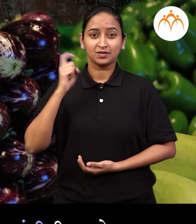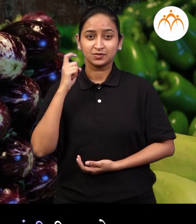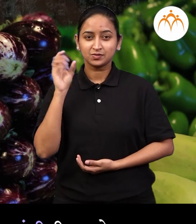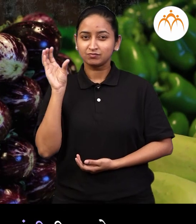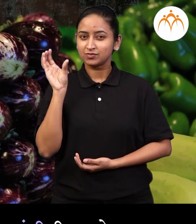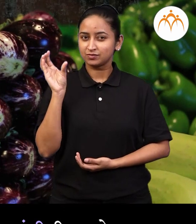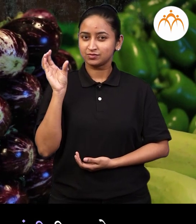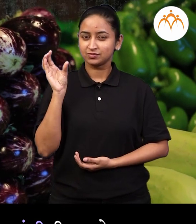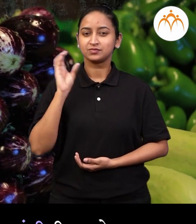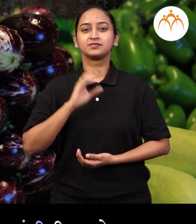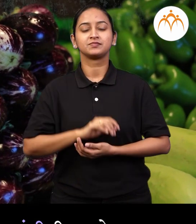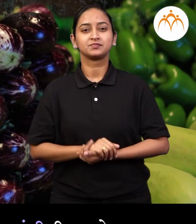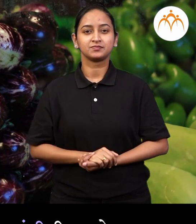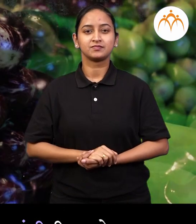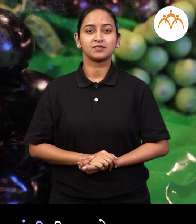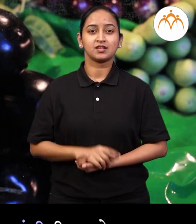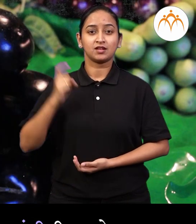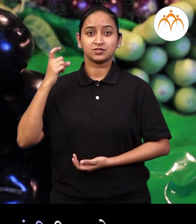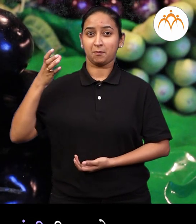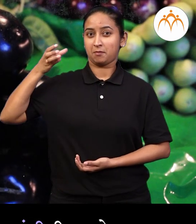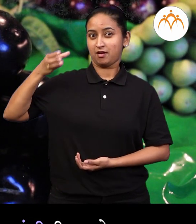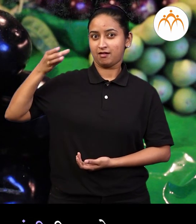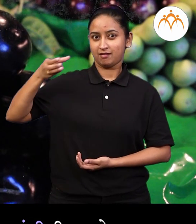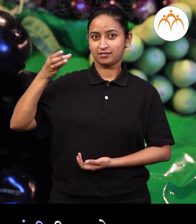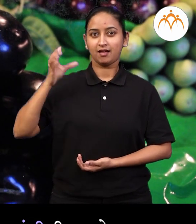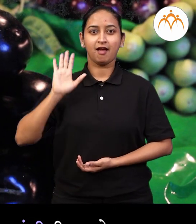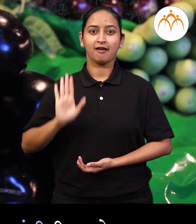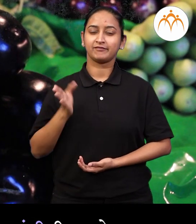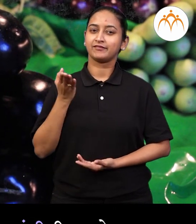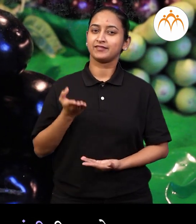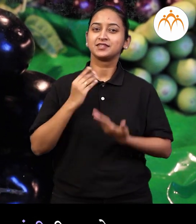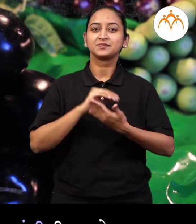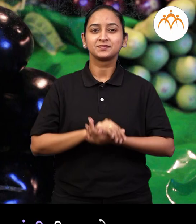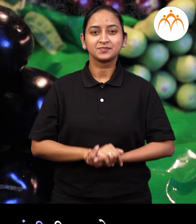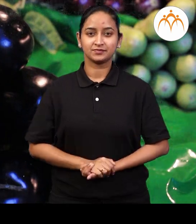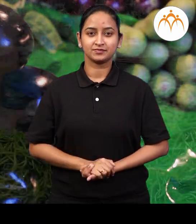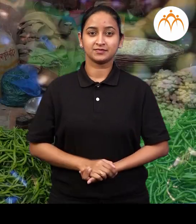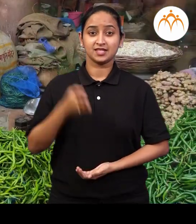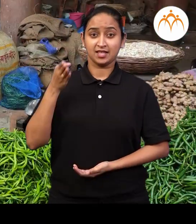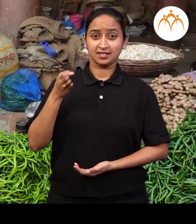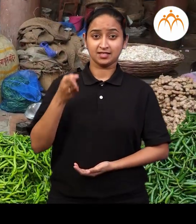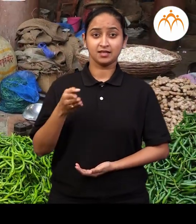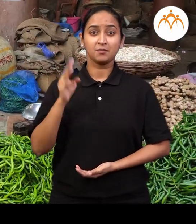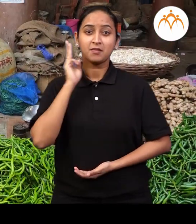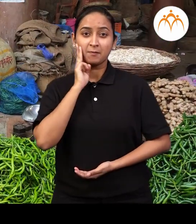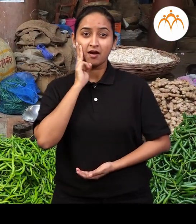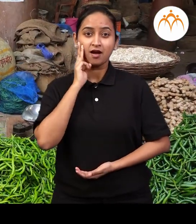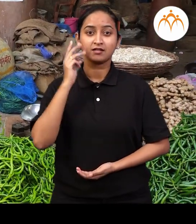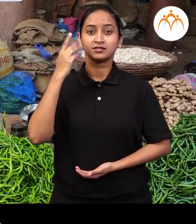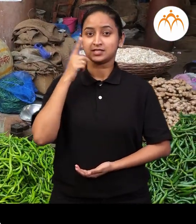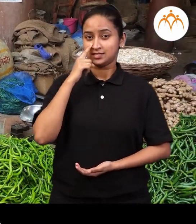छोटी वांगी आहेत मोठी वांगी ही आहेत या मामी